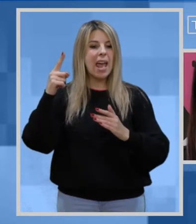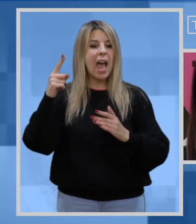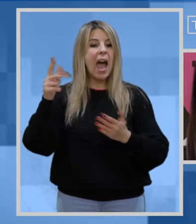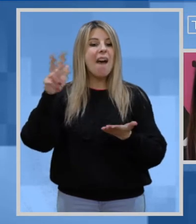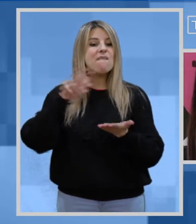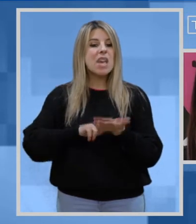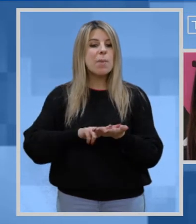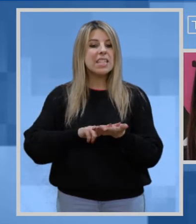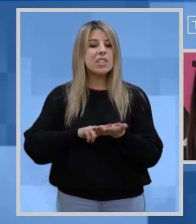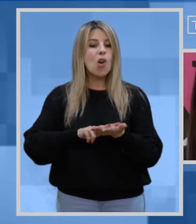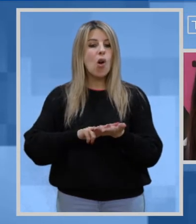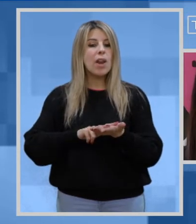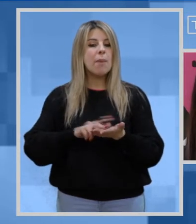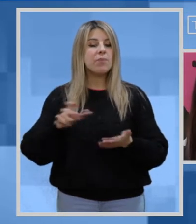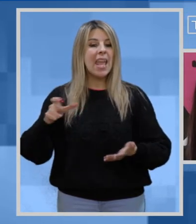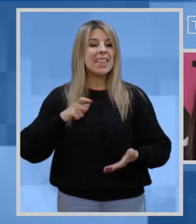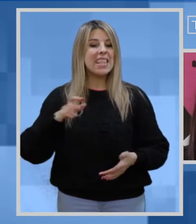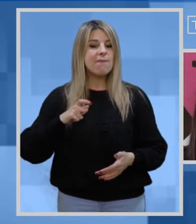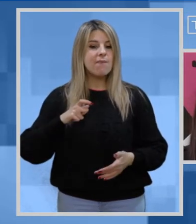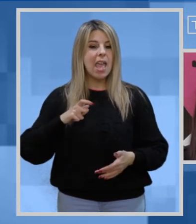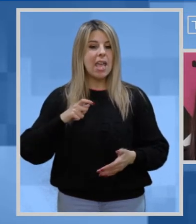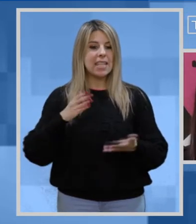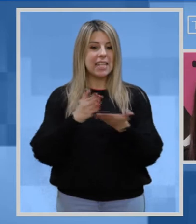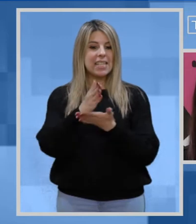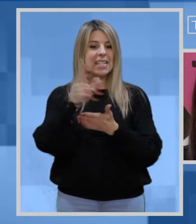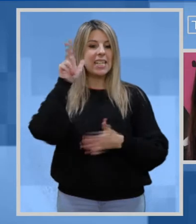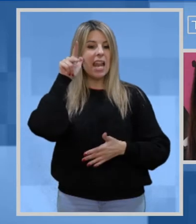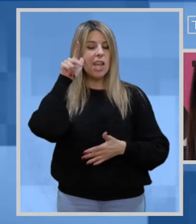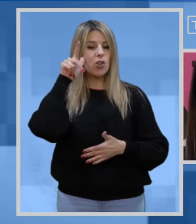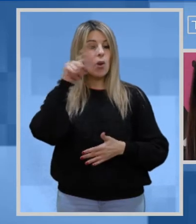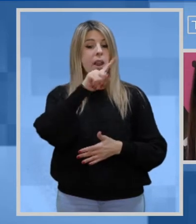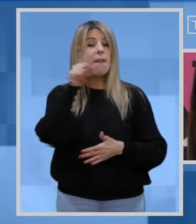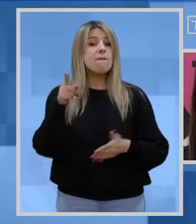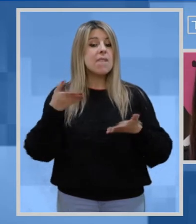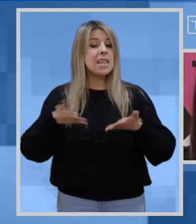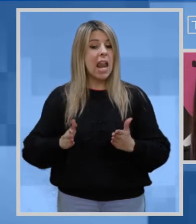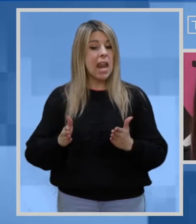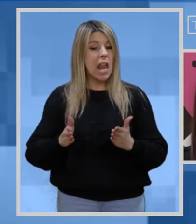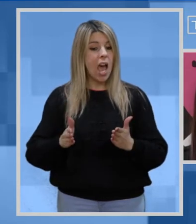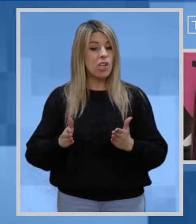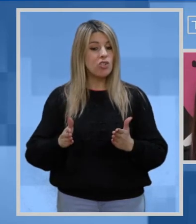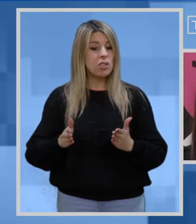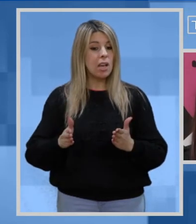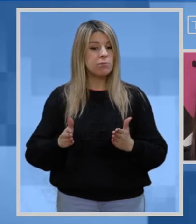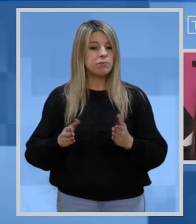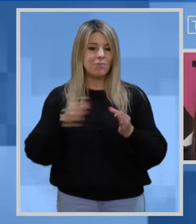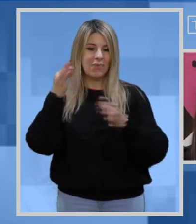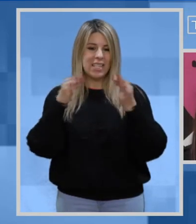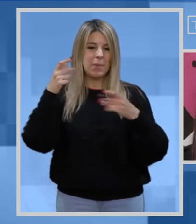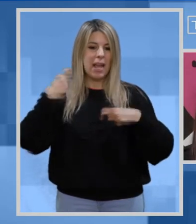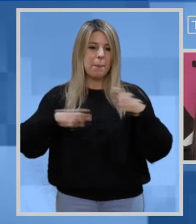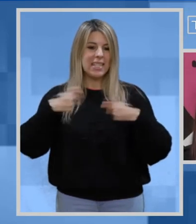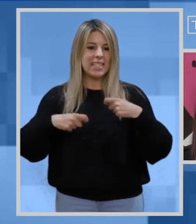tutela dei diritti delle donne fin dalla nascita Ha dichiarato la Presidente della Commissione e